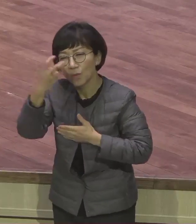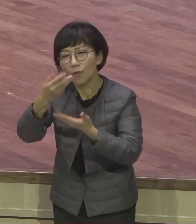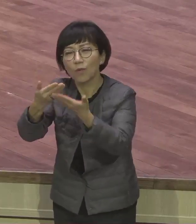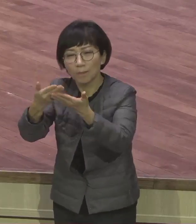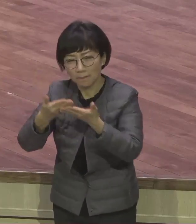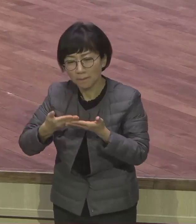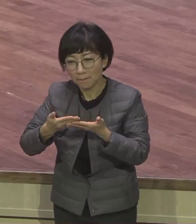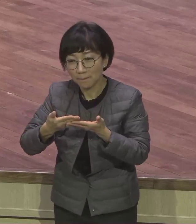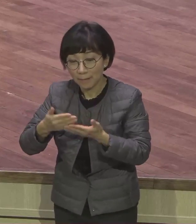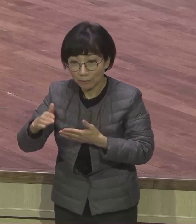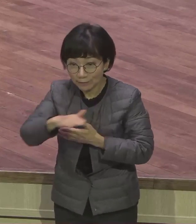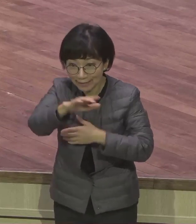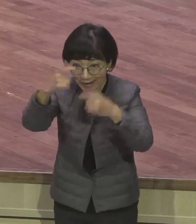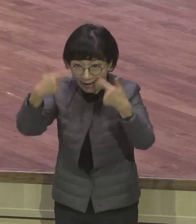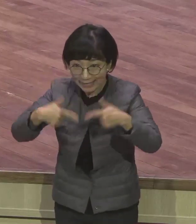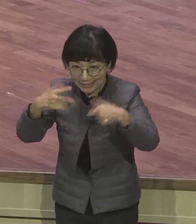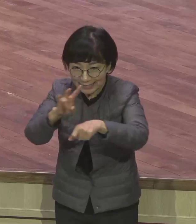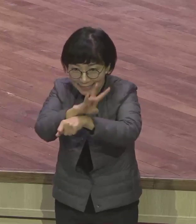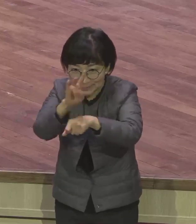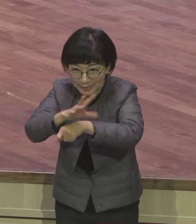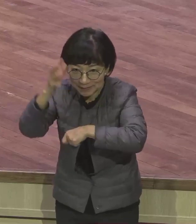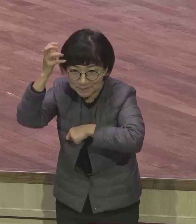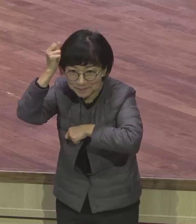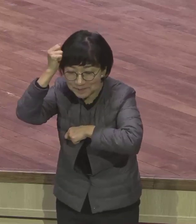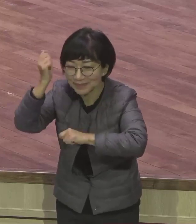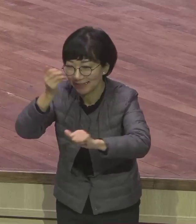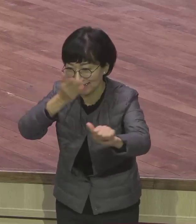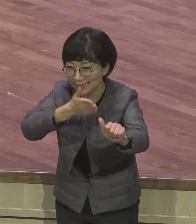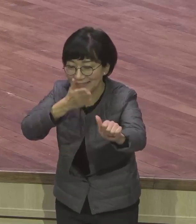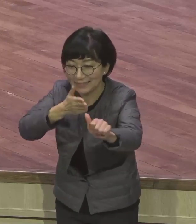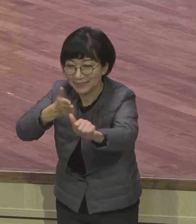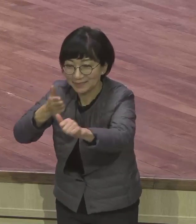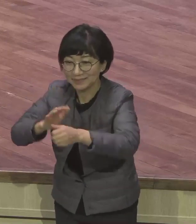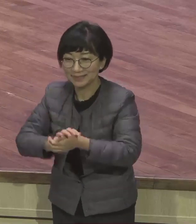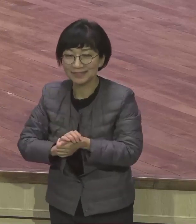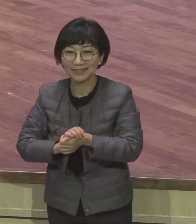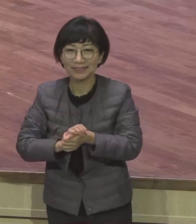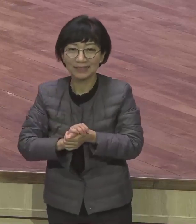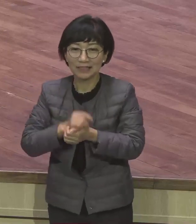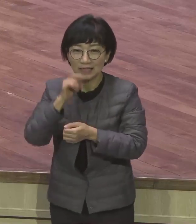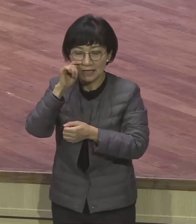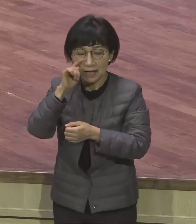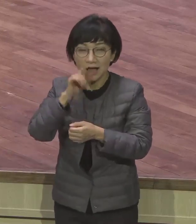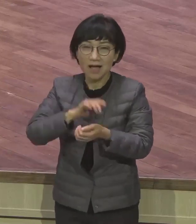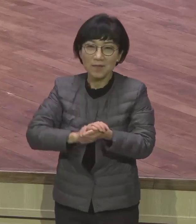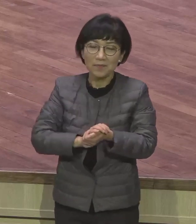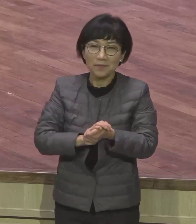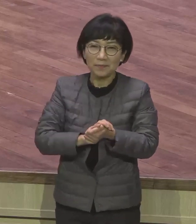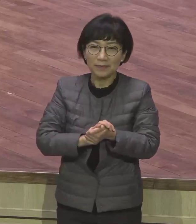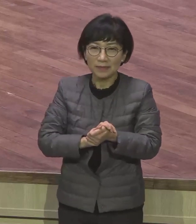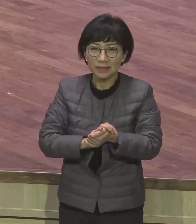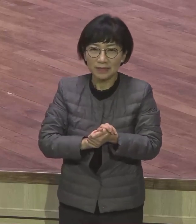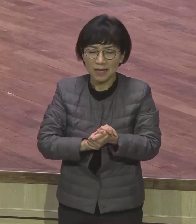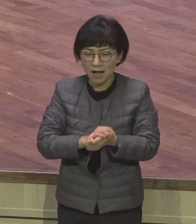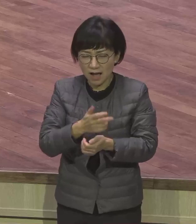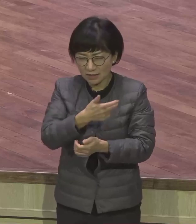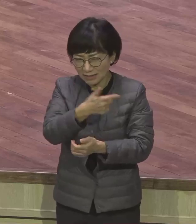누리시 바랍니다 태산을 넘어 한국에 가도 주님이 나와 함께이시기 때문에